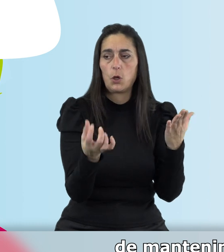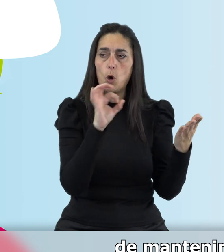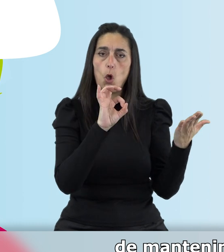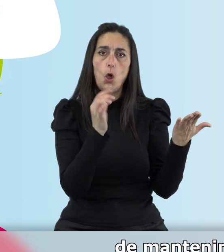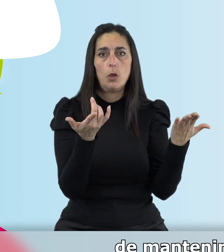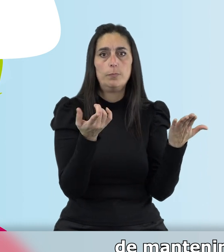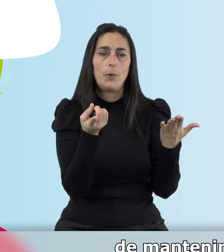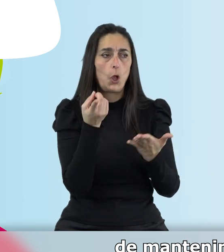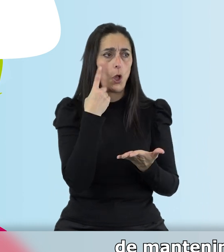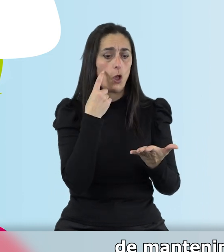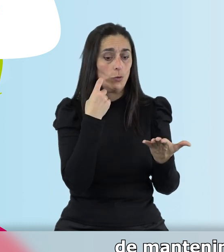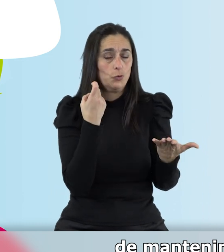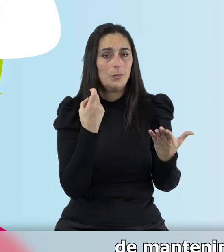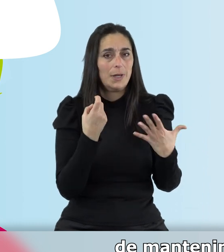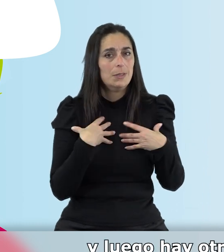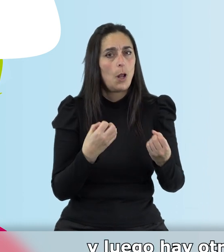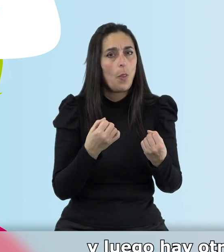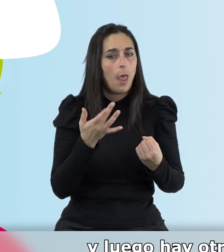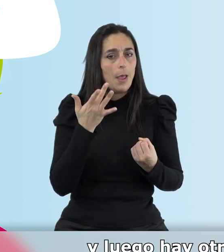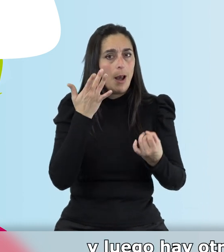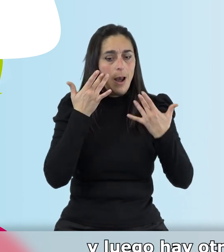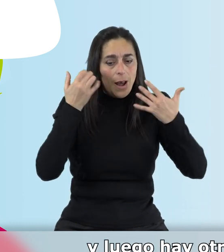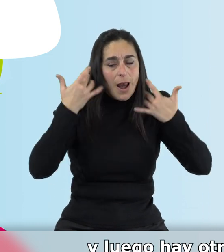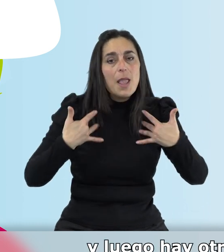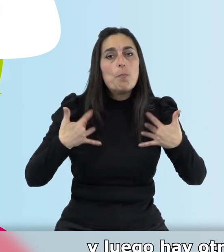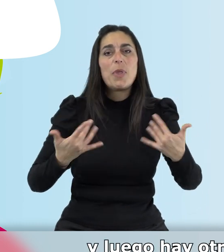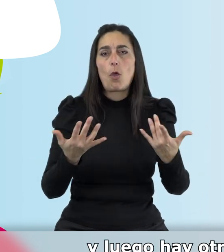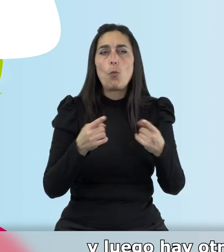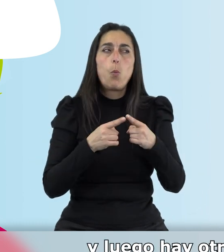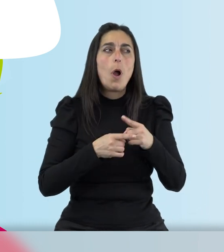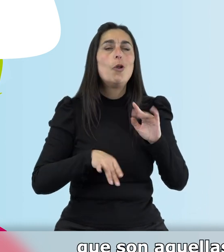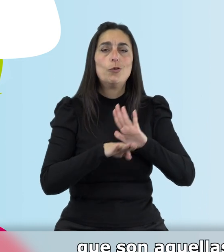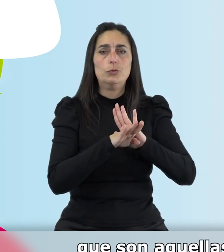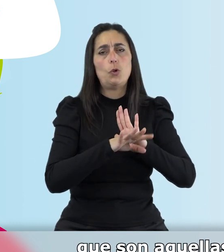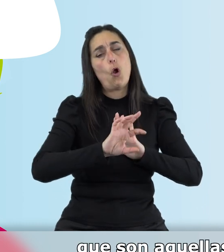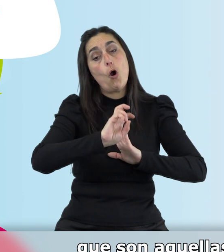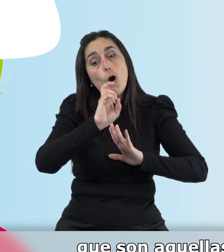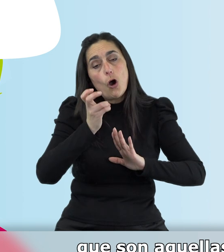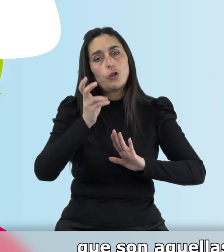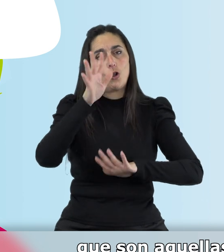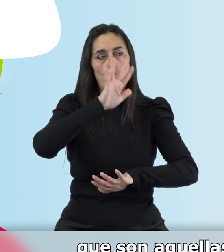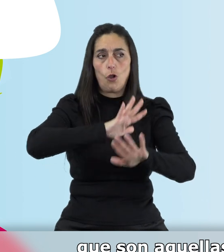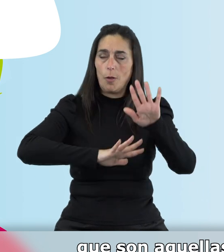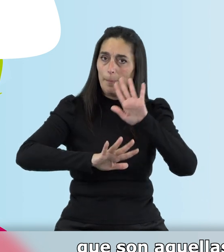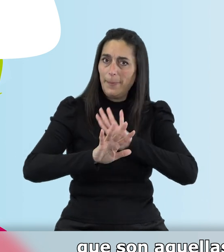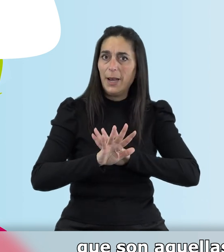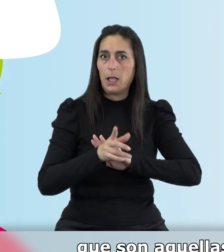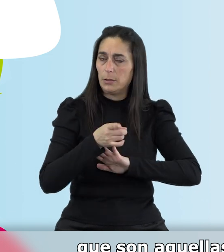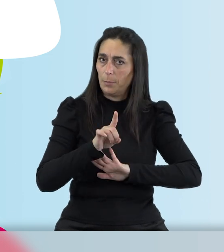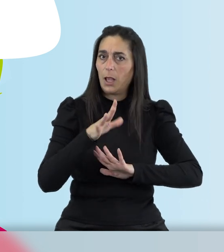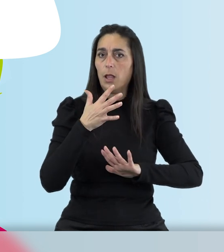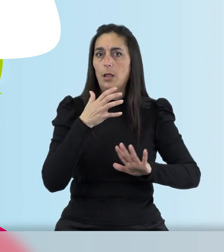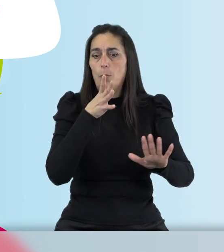hábitos saludables, de higiene y luego hay otras tareas un poquito más complejas que son aquellas personas que tienen un